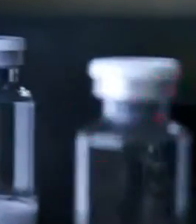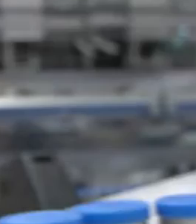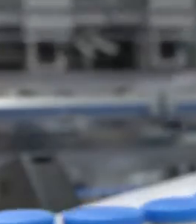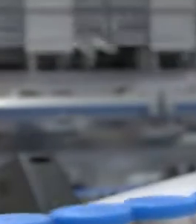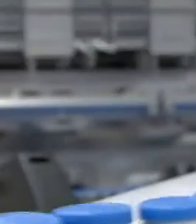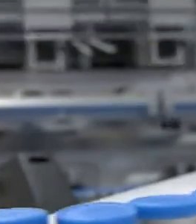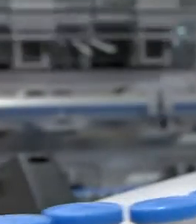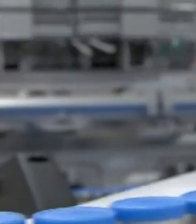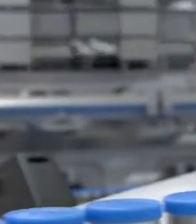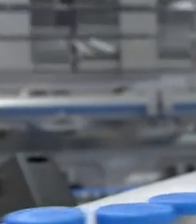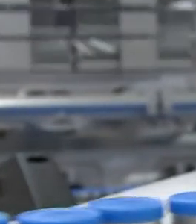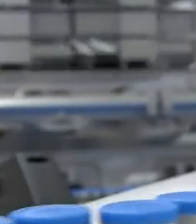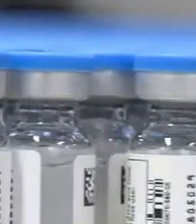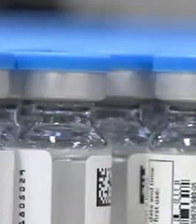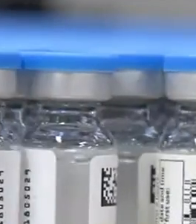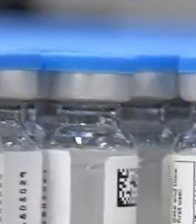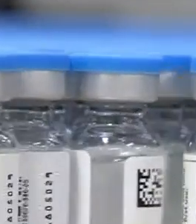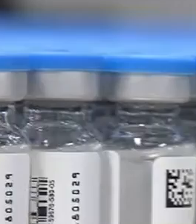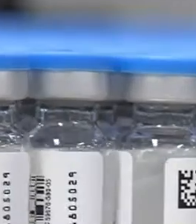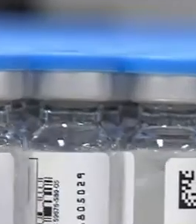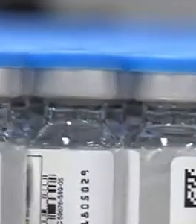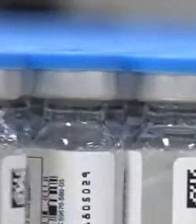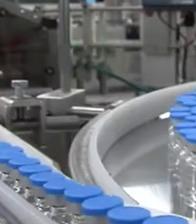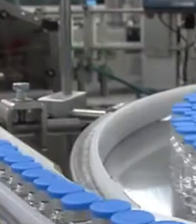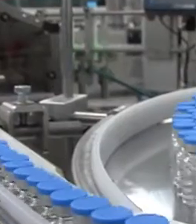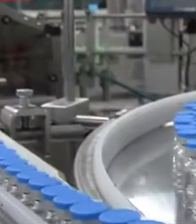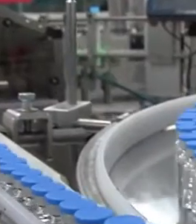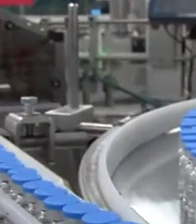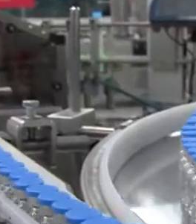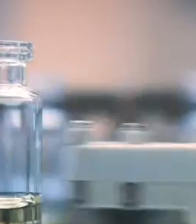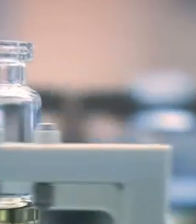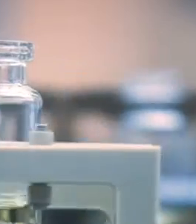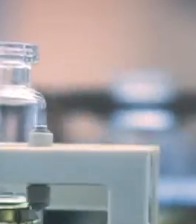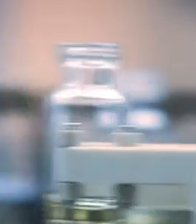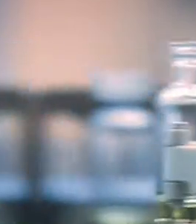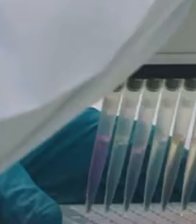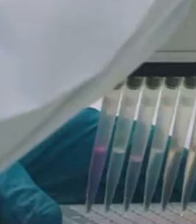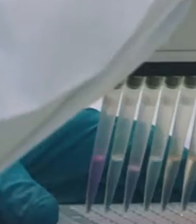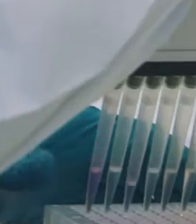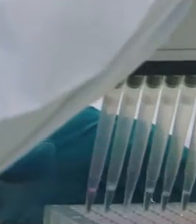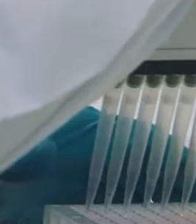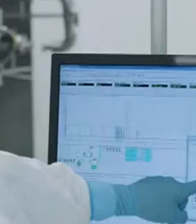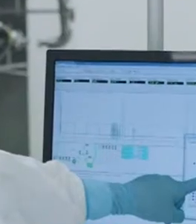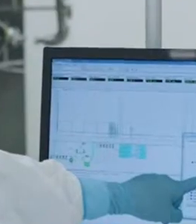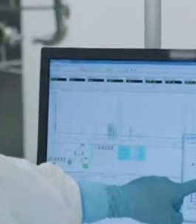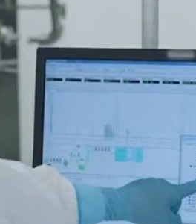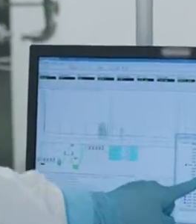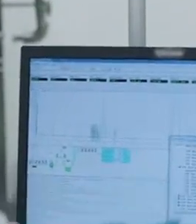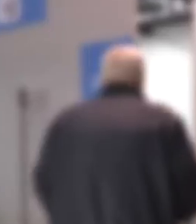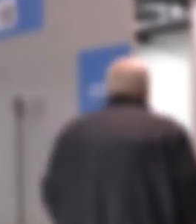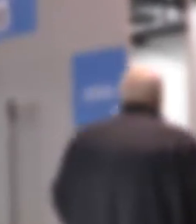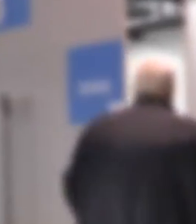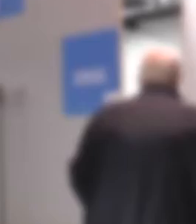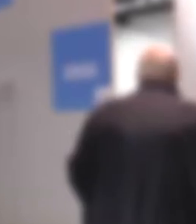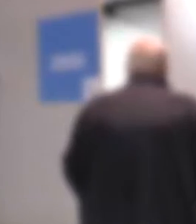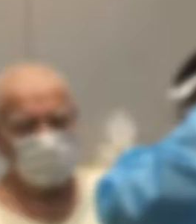.000 le dosi a settimana, 14.000 per Johnson & Johnson e 225.000 Pfizer. Completata l'immunizzazione degli over 80